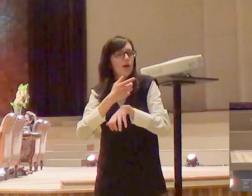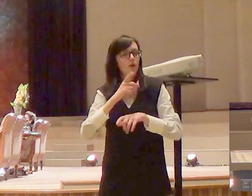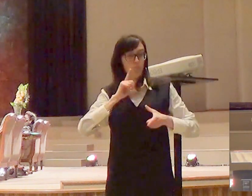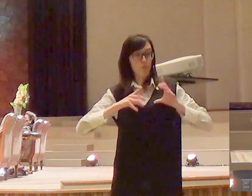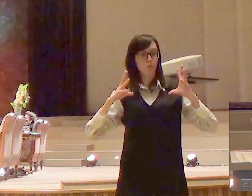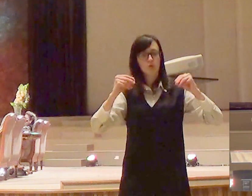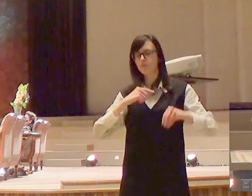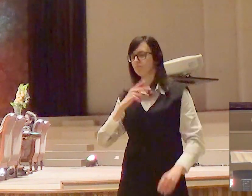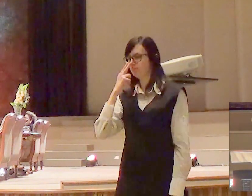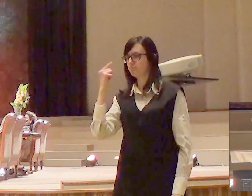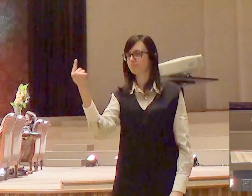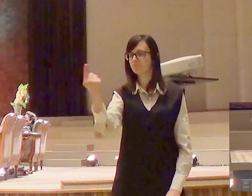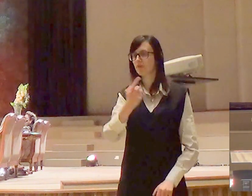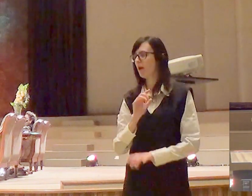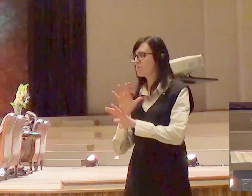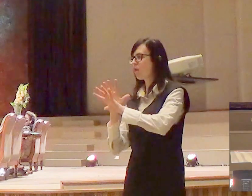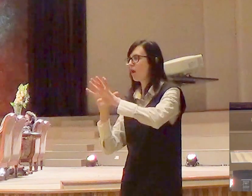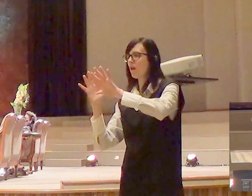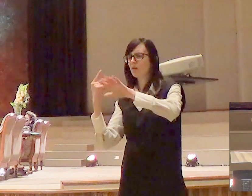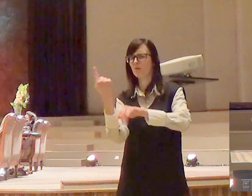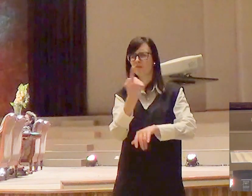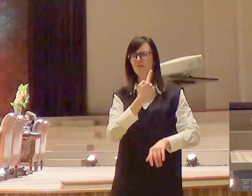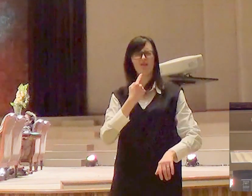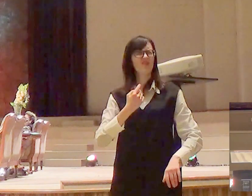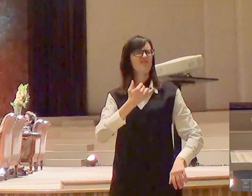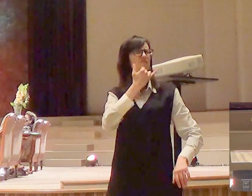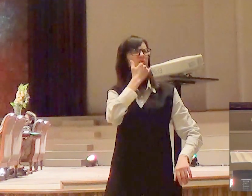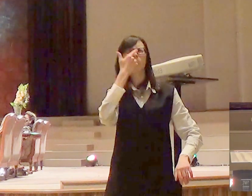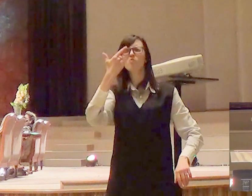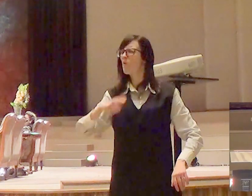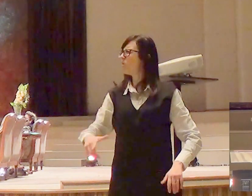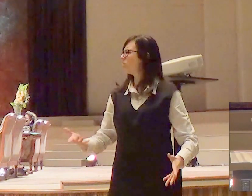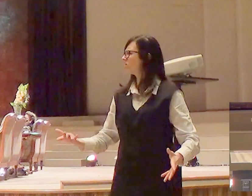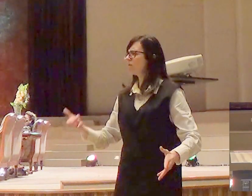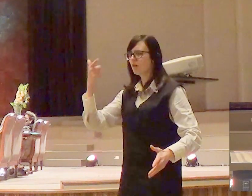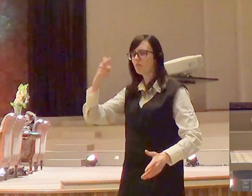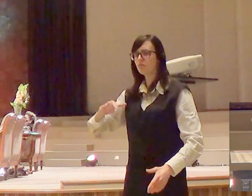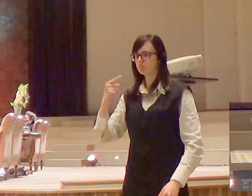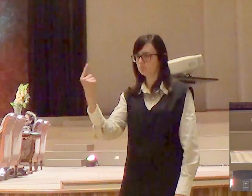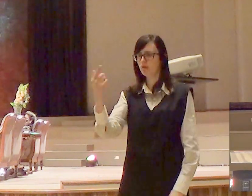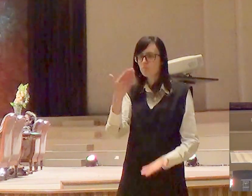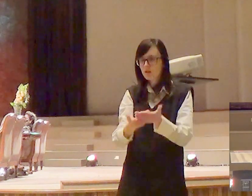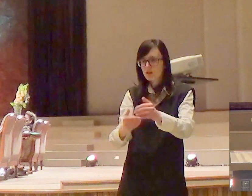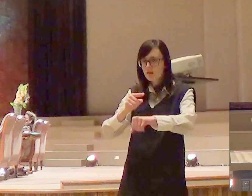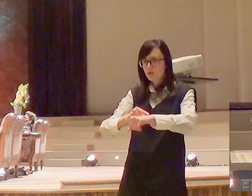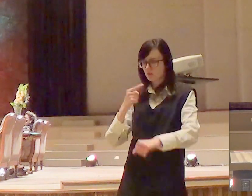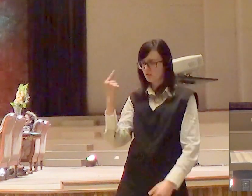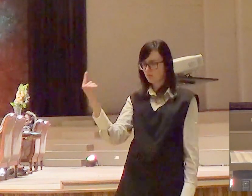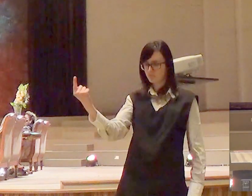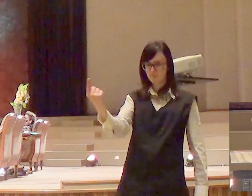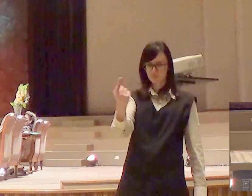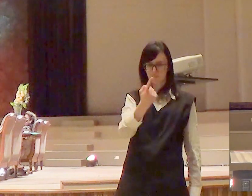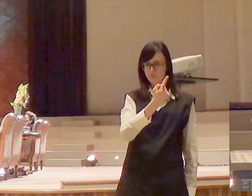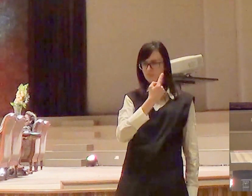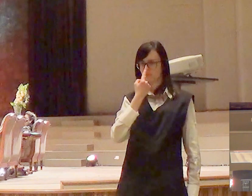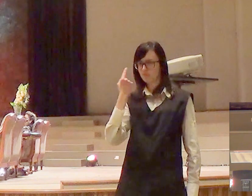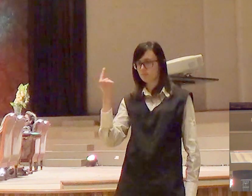deserto, e dizem, nós já passamos desse lugar, porque é que a gente voltou aqui outra vez? Era esse contexto. E aí eles